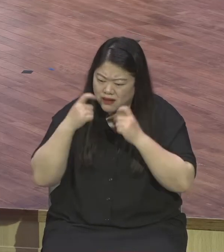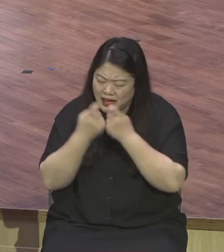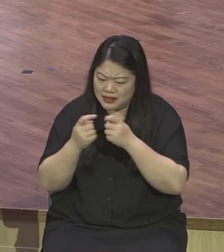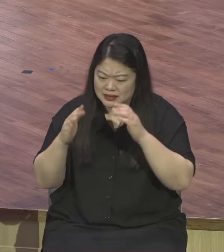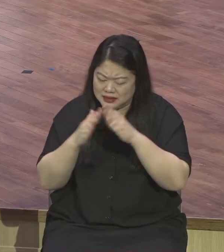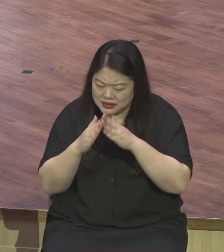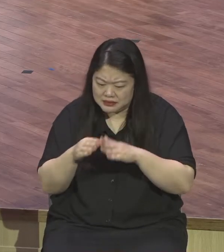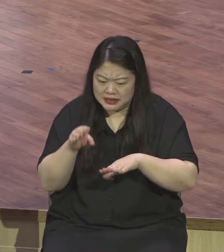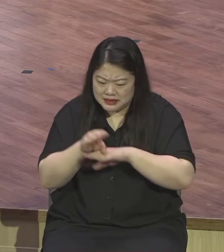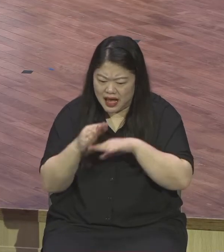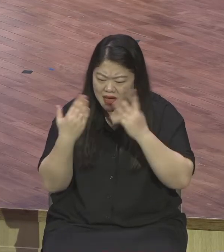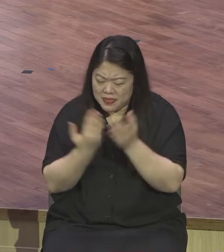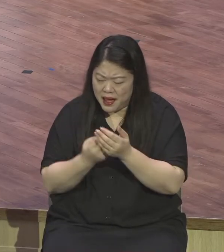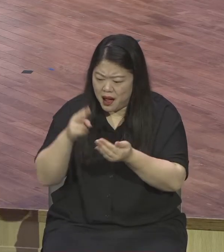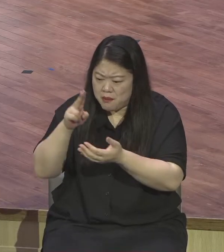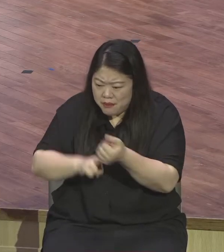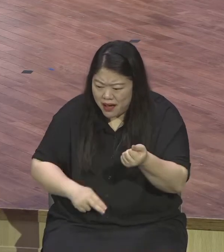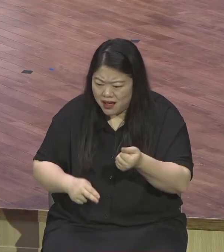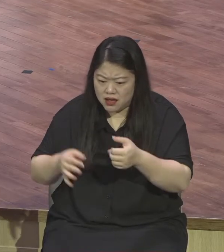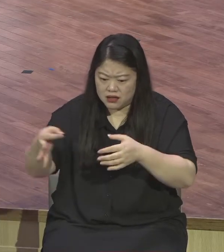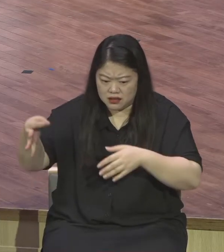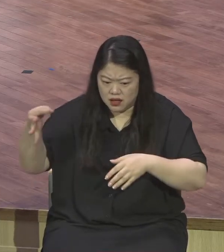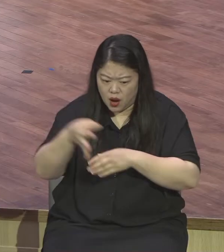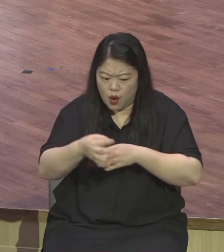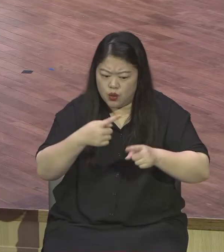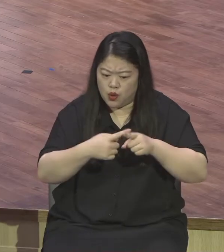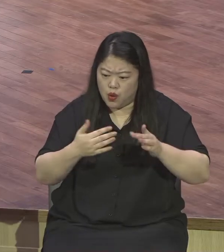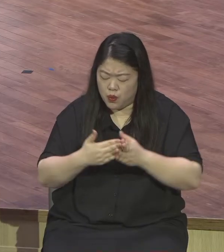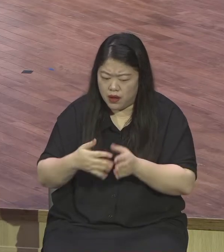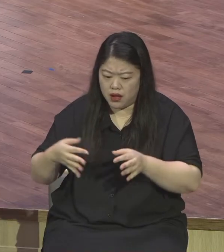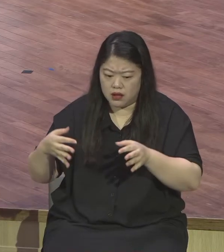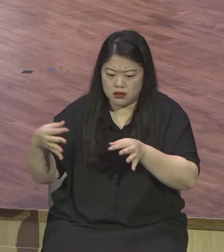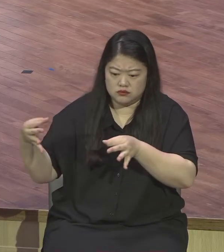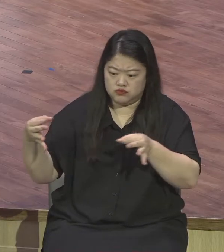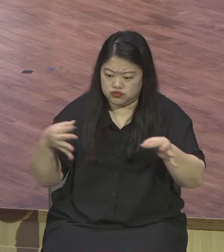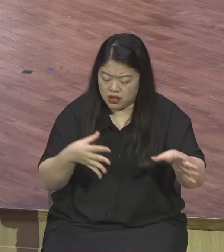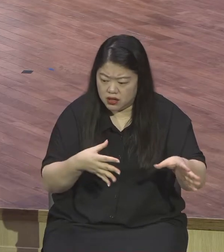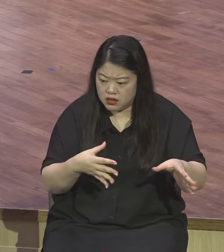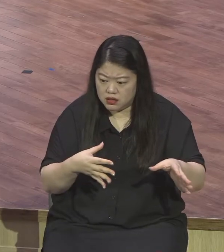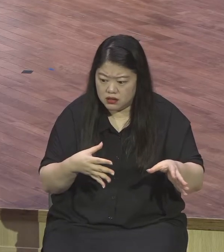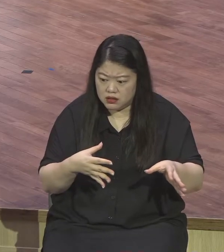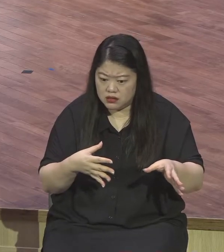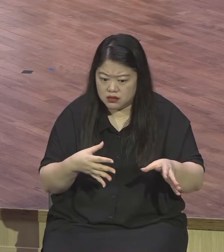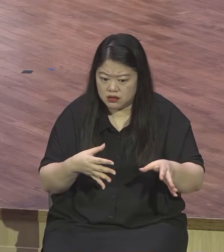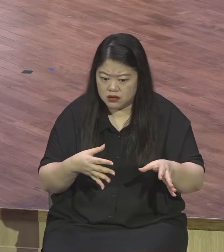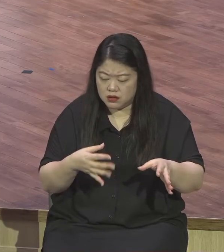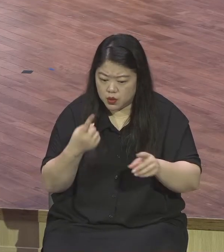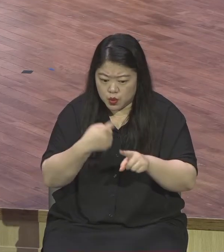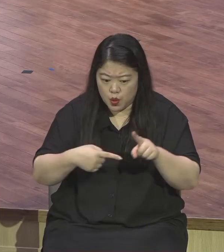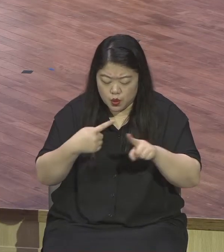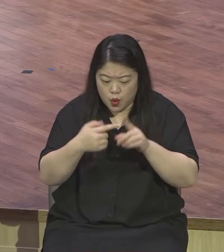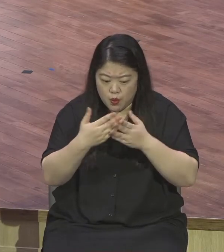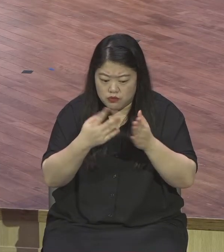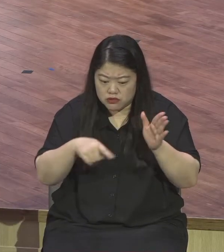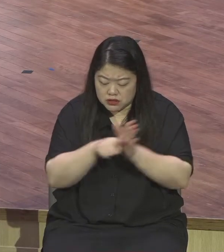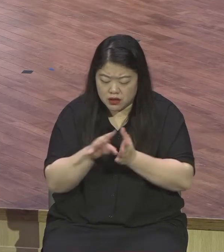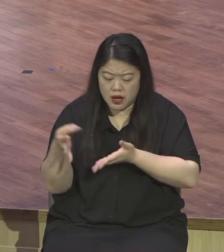차원이 다른 헌신이죠 보통 장노 같으면 생생내고 내가 이 교회를 위해서 모든